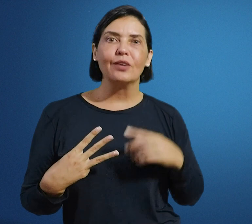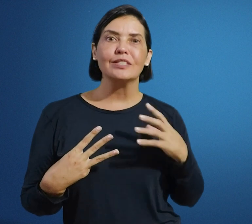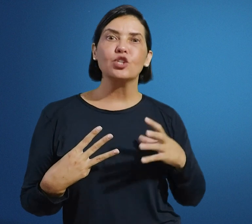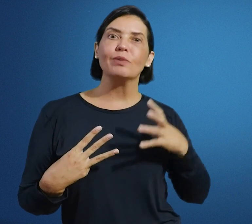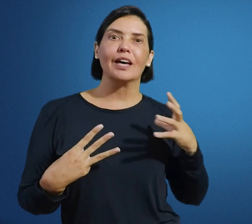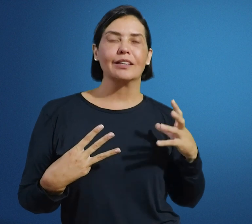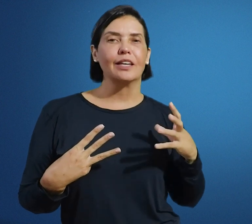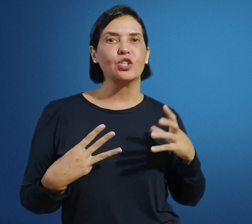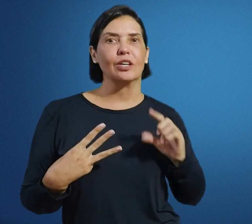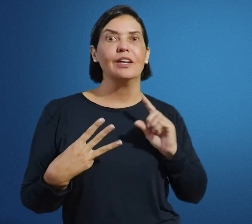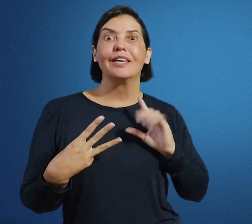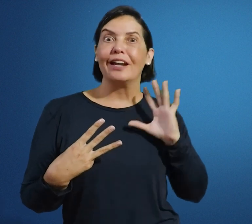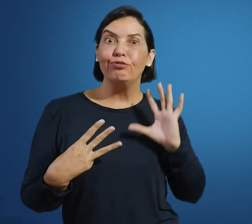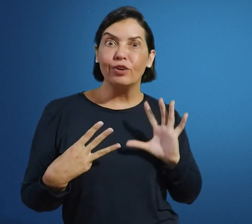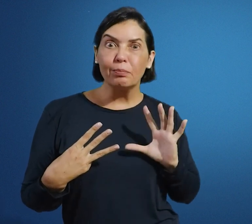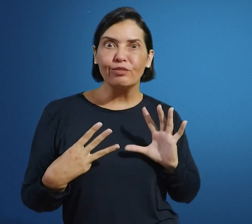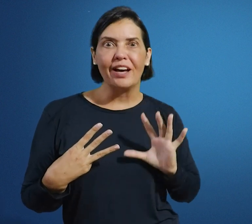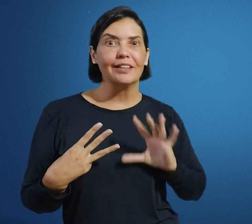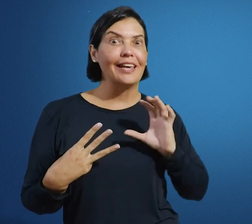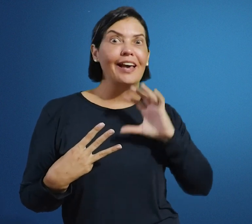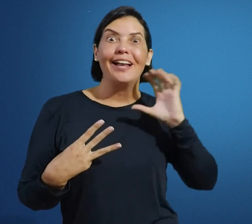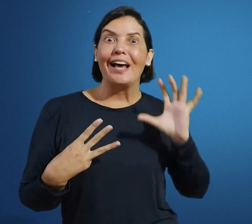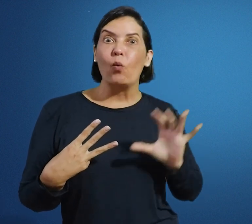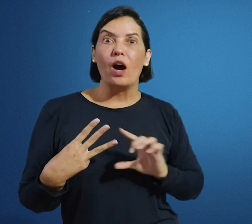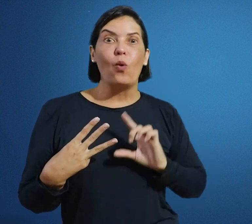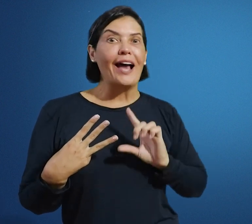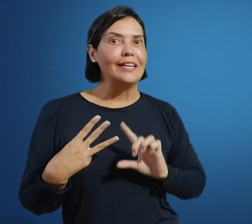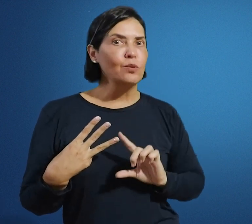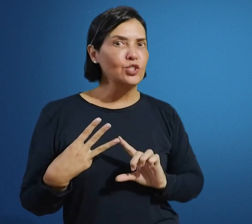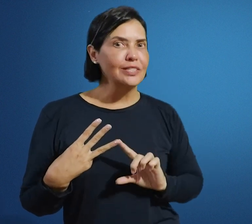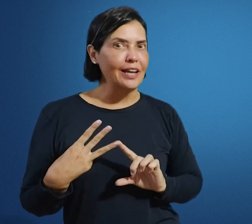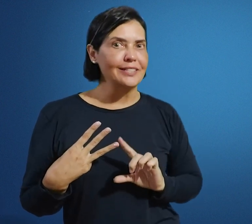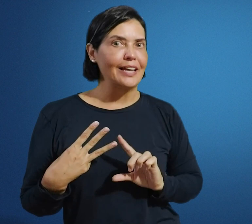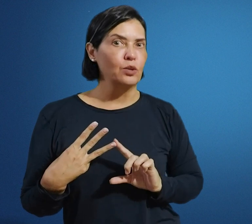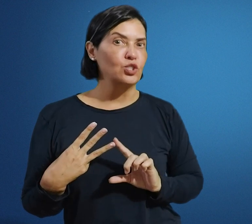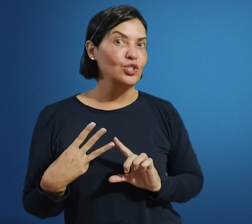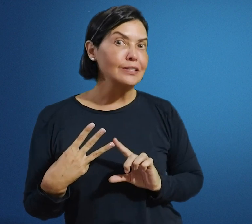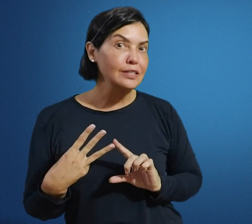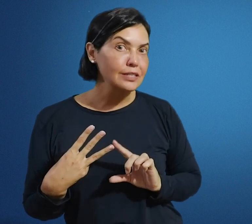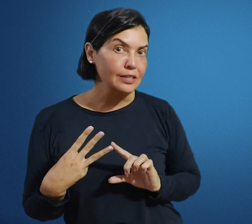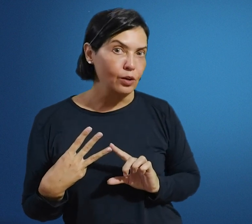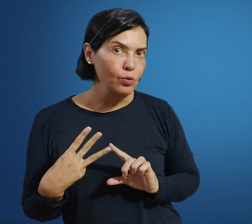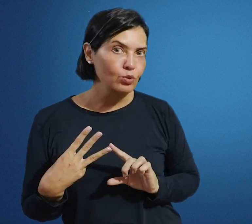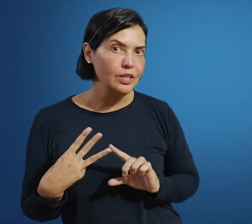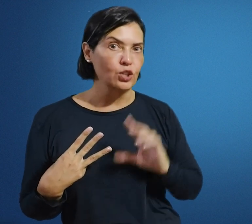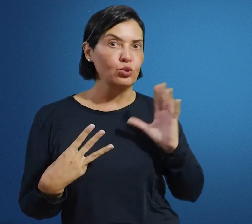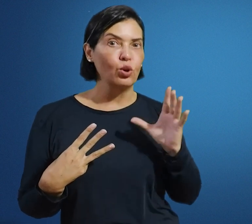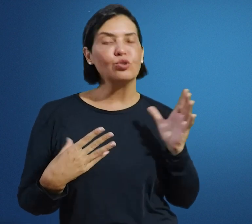Então, existe uma característica que ela foi aprovada, que é na qual a língua de sinais é a língua de inserção, ou seja, todos